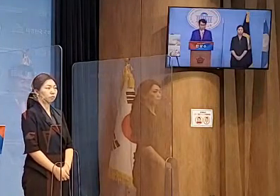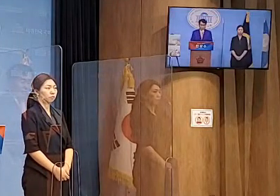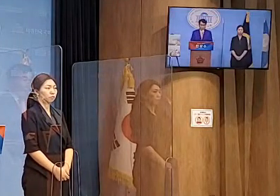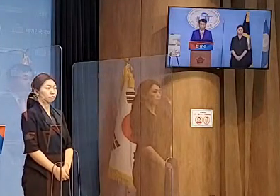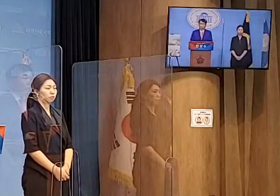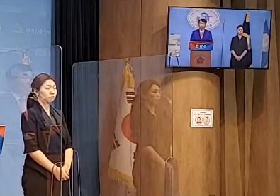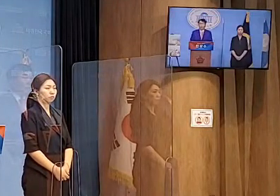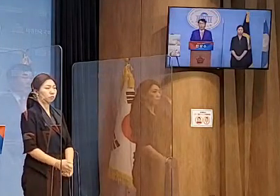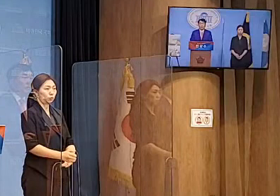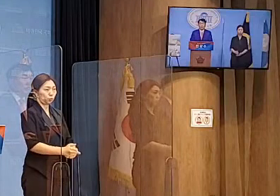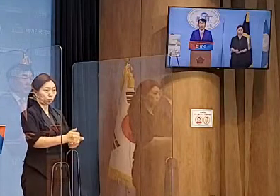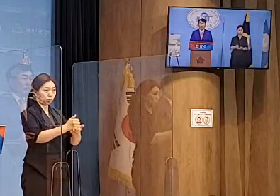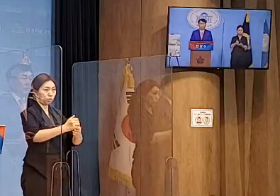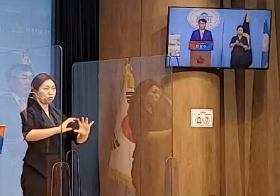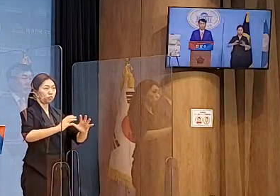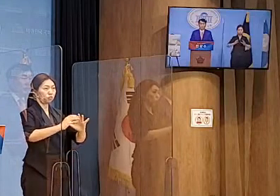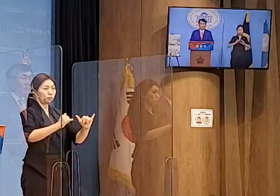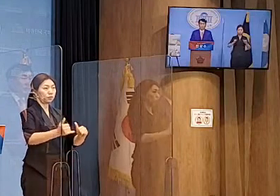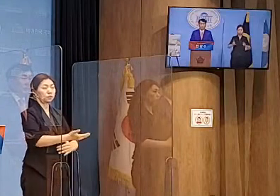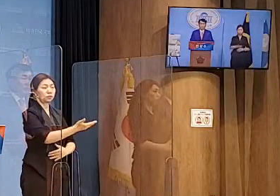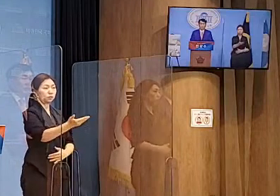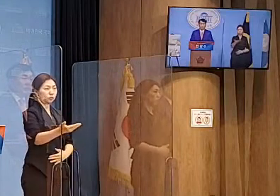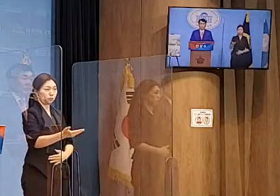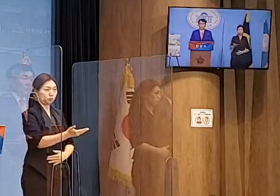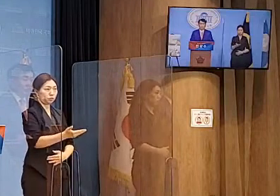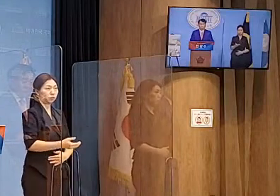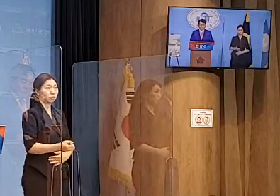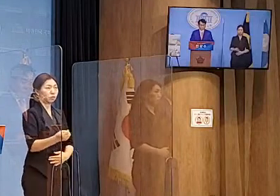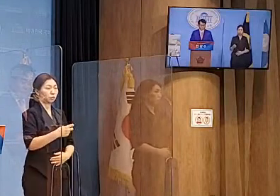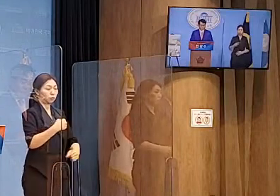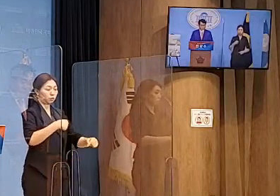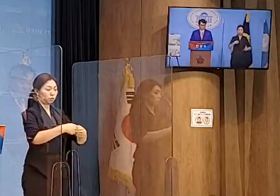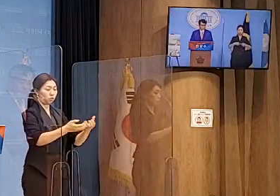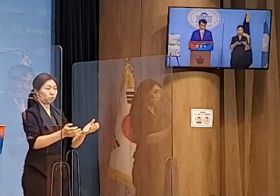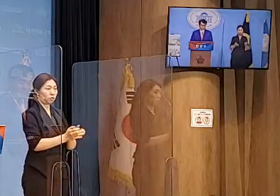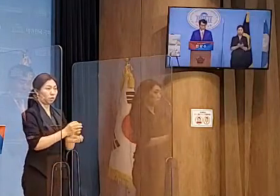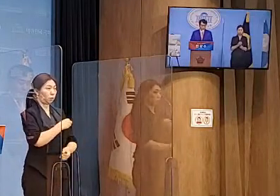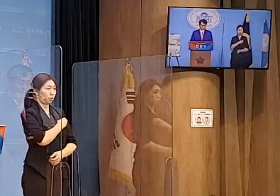존경하는 국민 여러분 그리고 당원 여러분